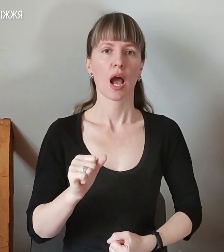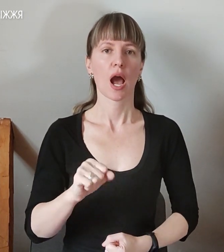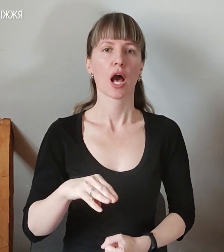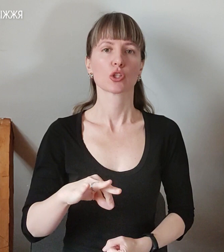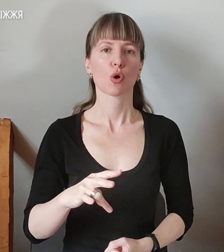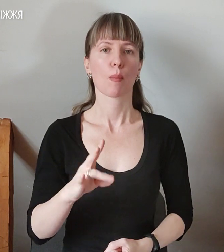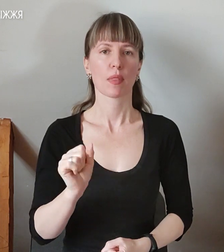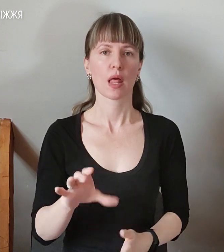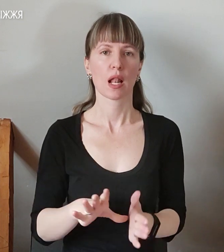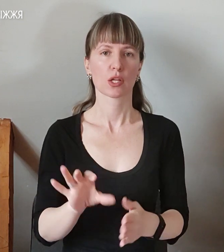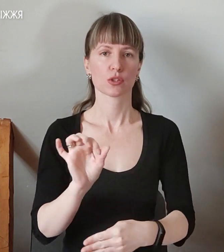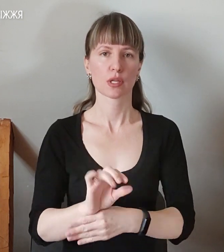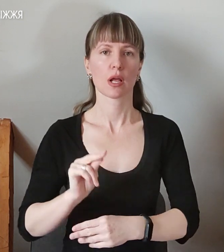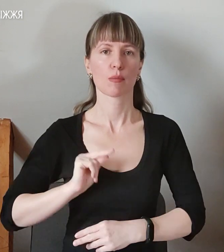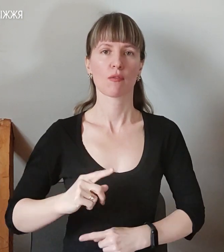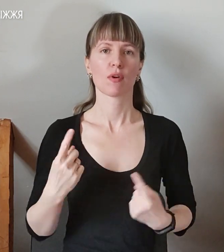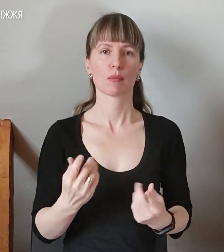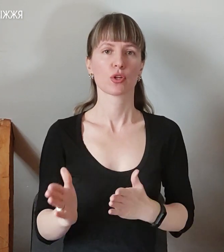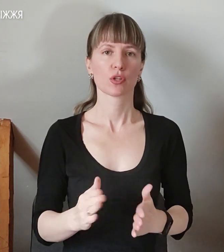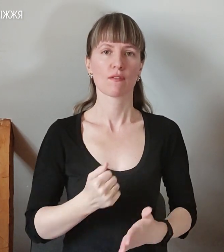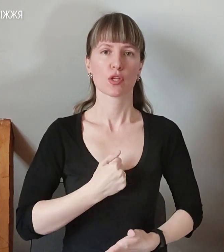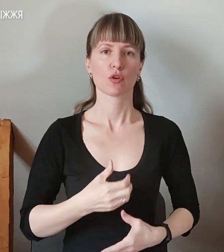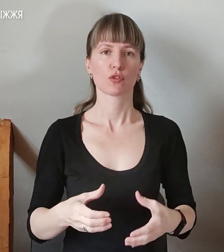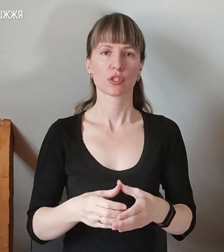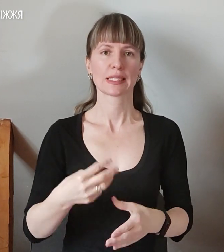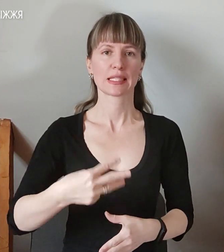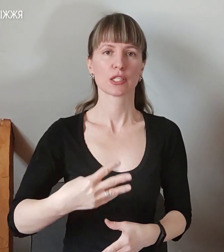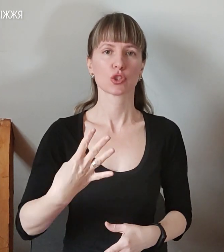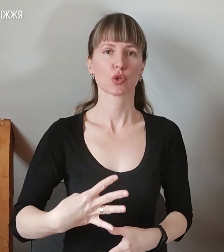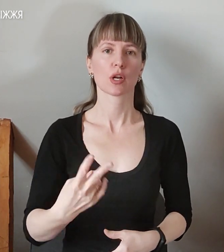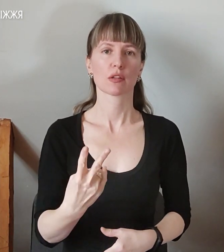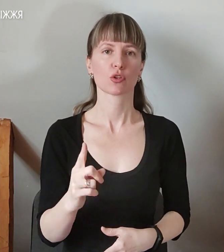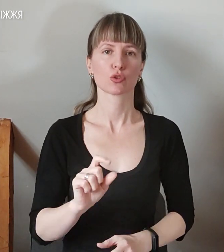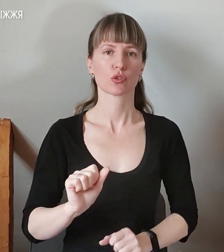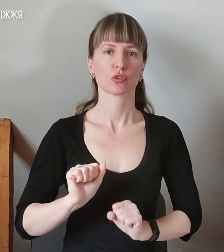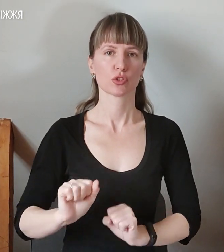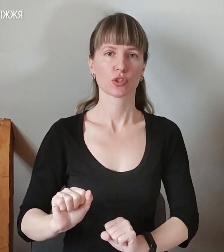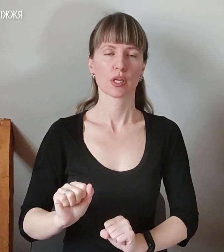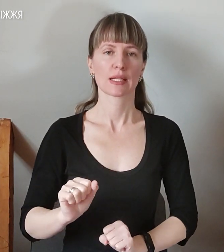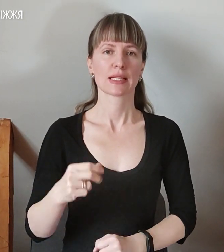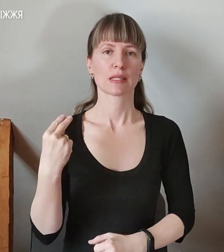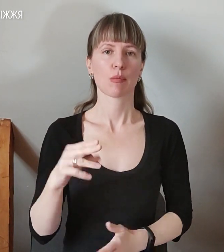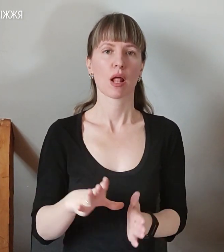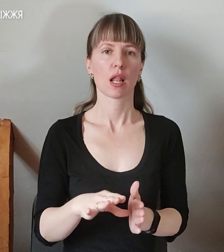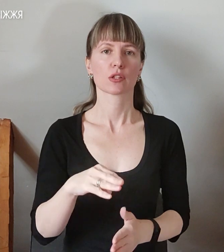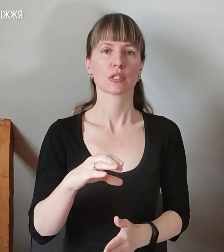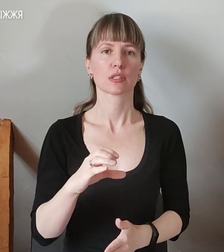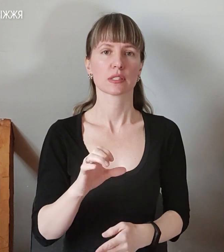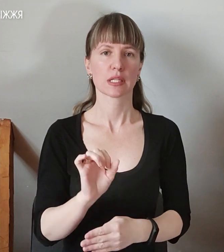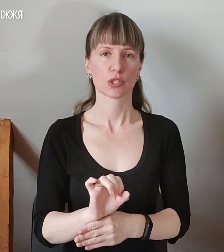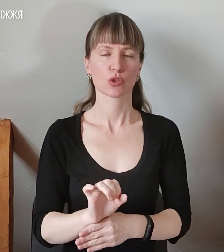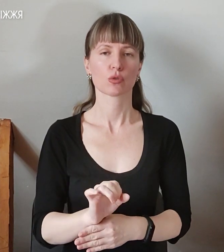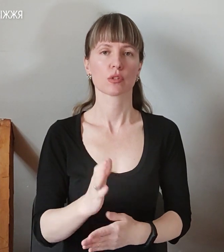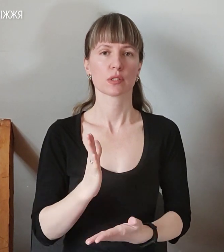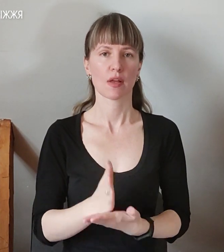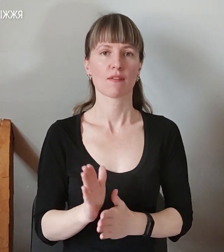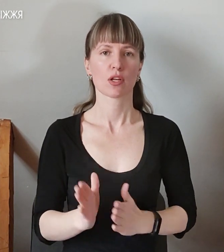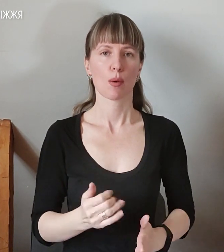штатному режимі. Військова частина 3042, що охороняє Запорізьку атомну електростанцію, знаходиться в режимі бойової